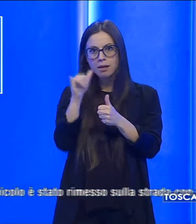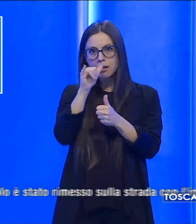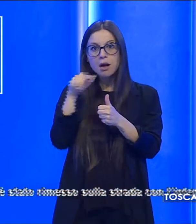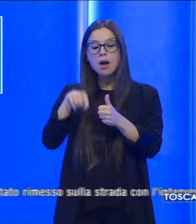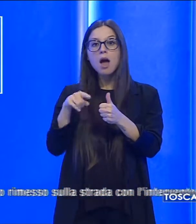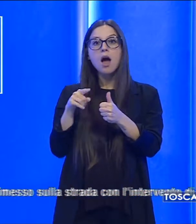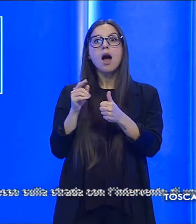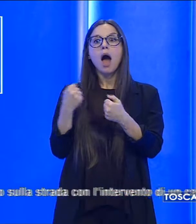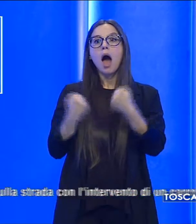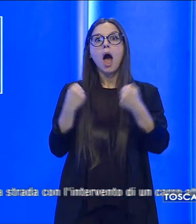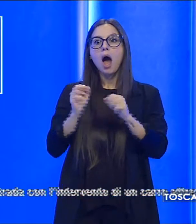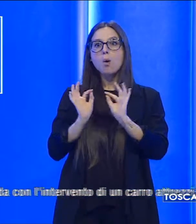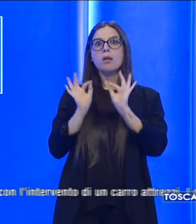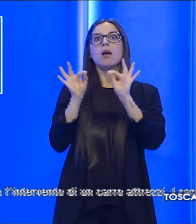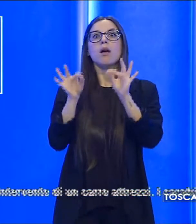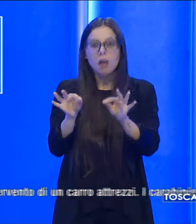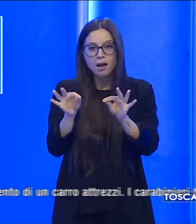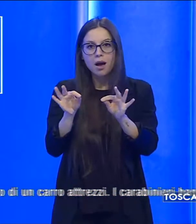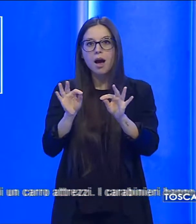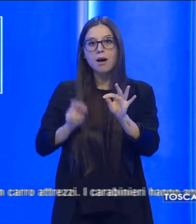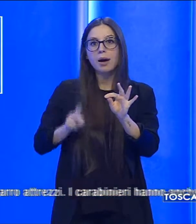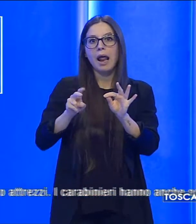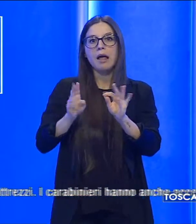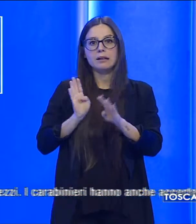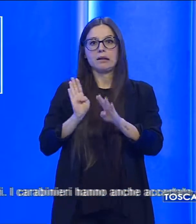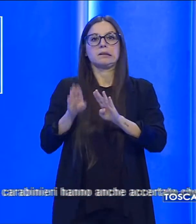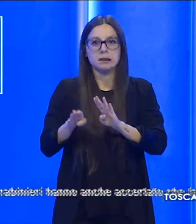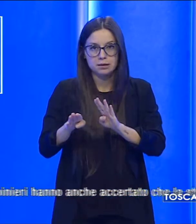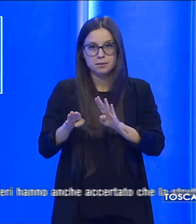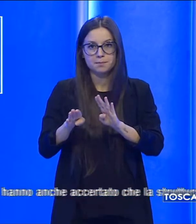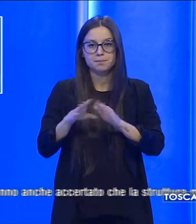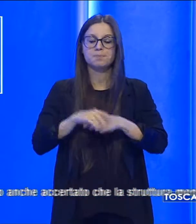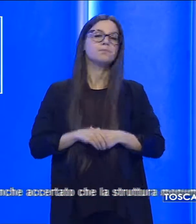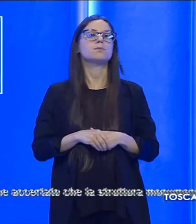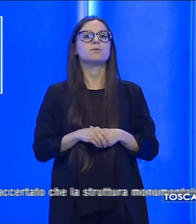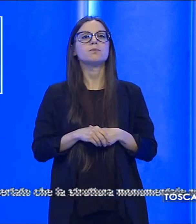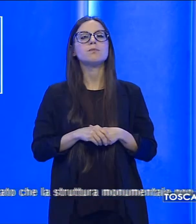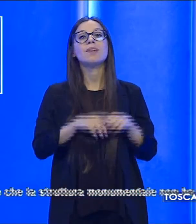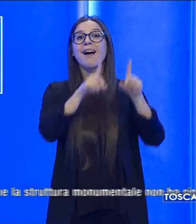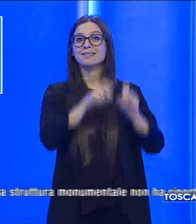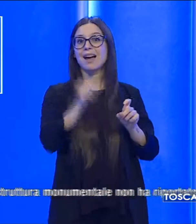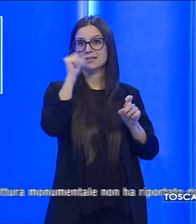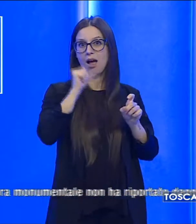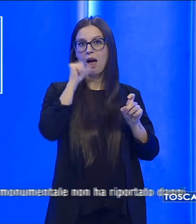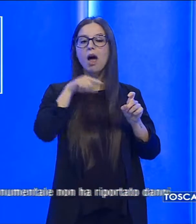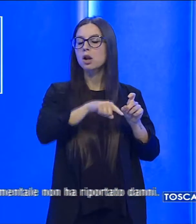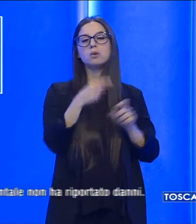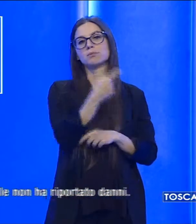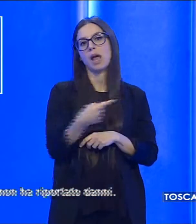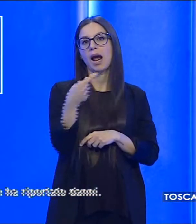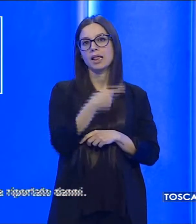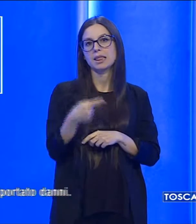fermare l'auto solamente sui primi gradini. L'uomo è stato sottoposto ad alcol test, ha dato esito